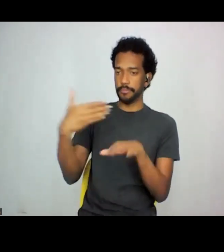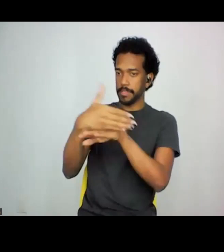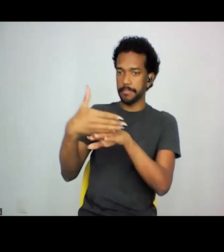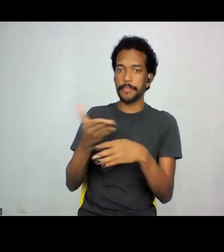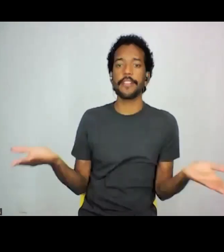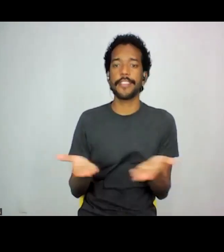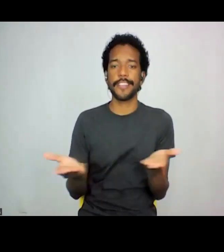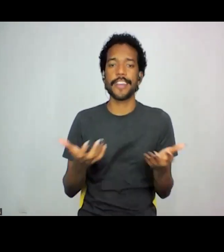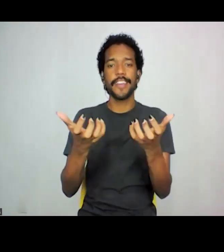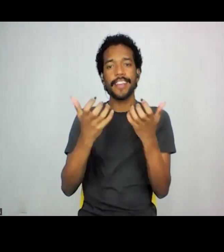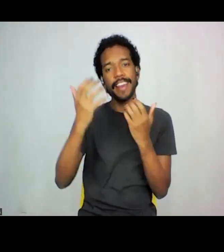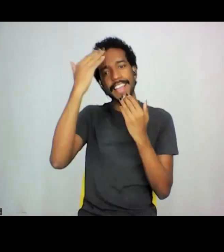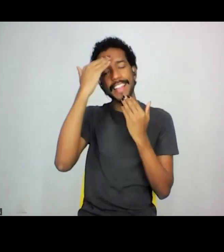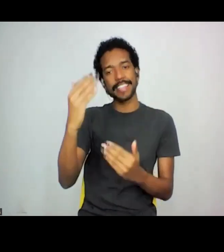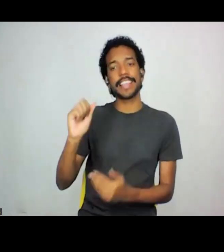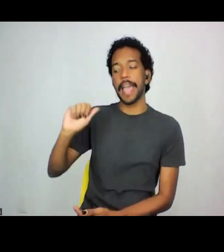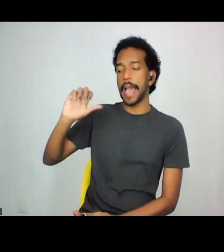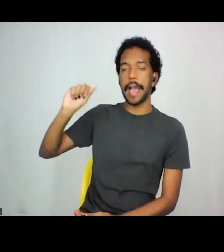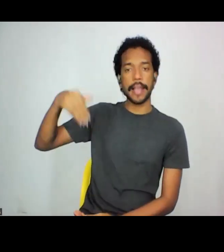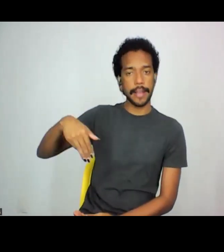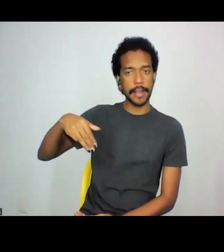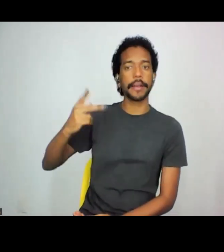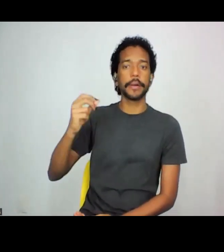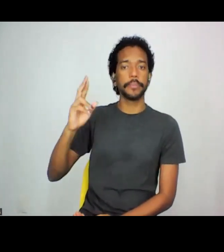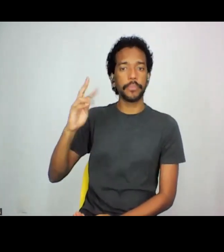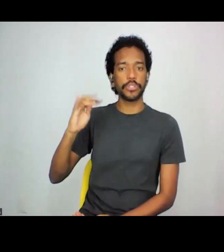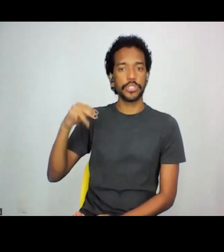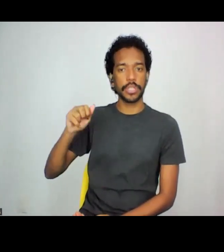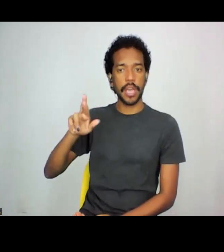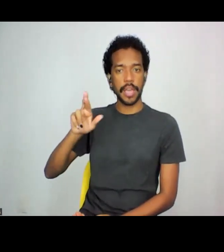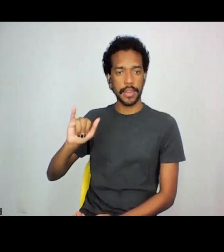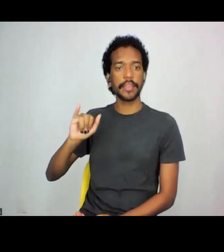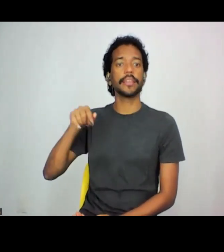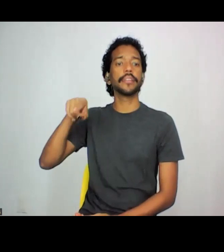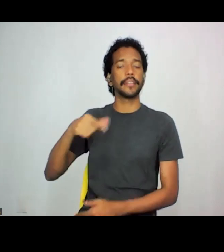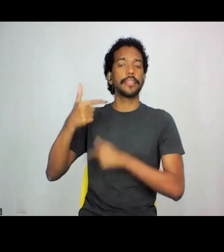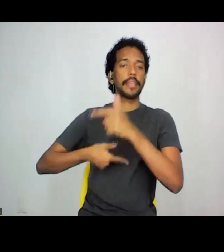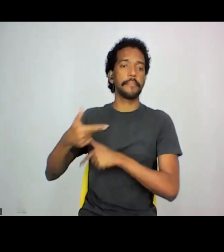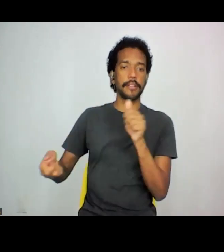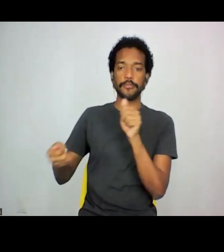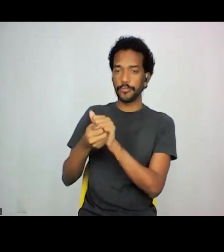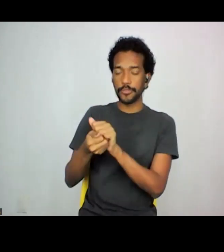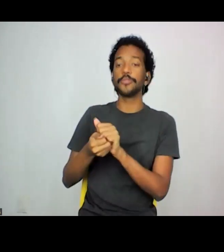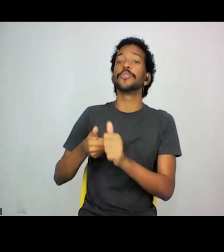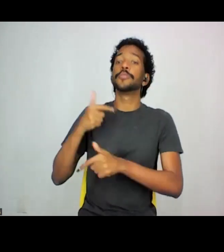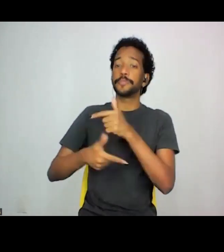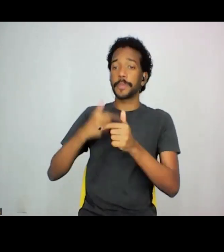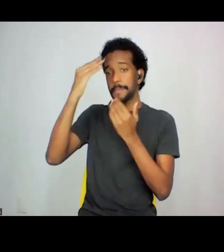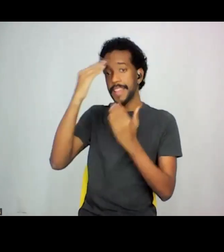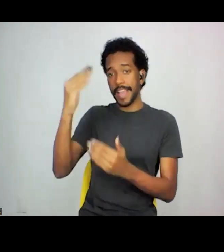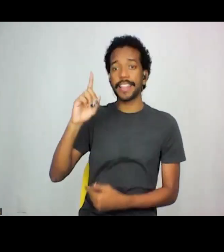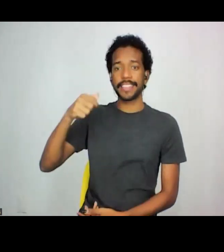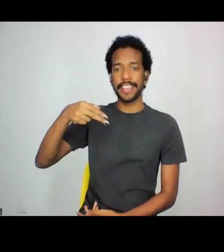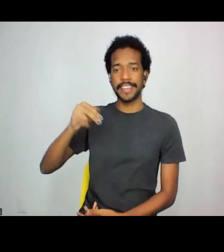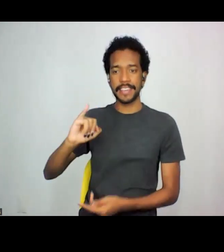agradecer à Camportinária na condução dos trabalhos junto conosco no CISEM. Então, obrigada, Dani. Obrigada, Micael, que está aqui atrás